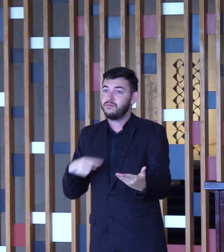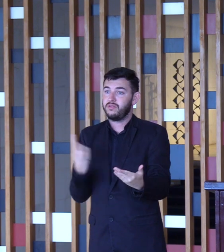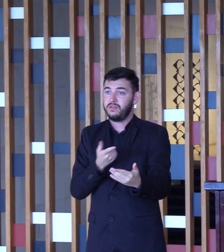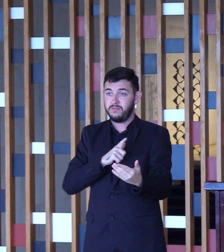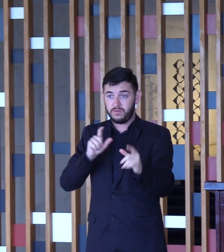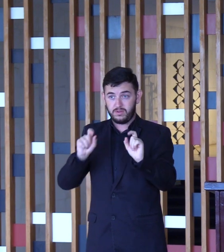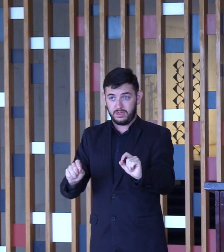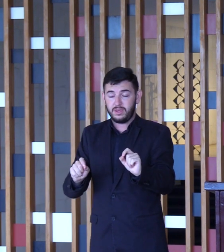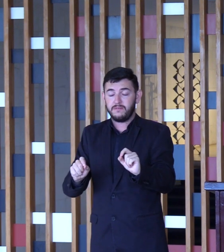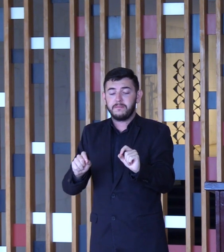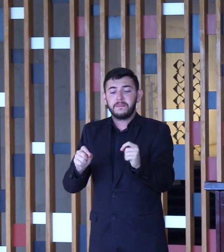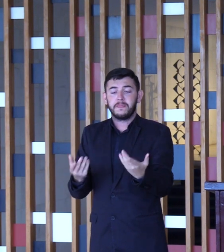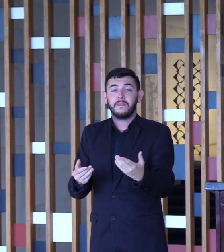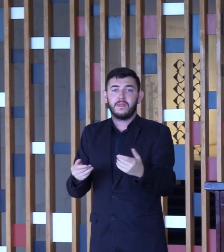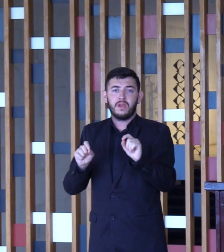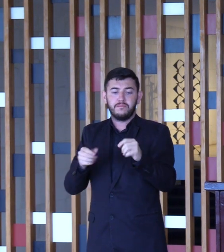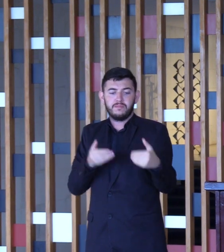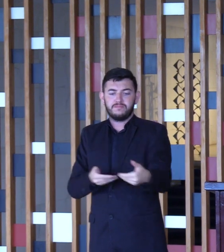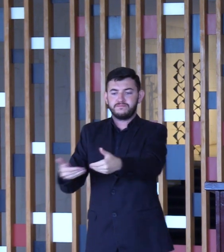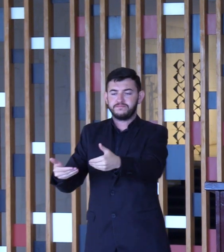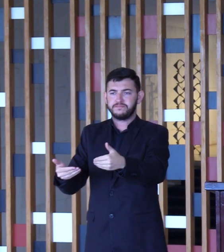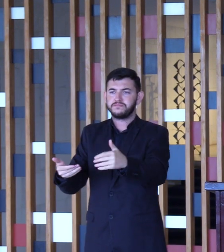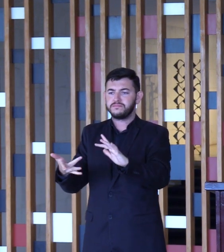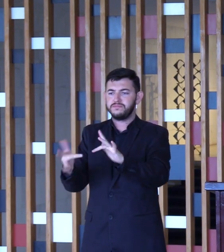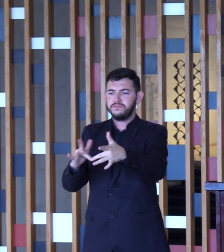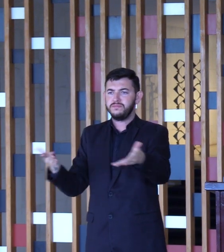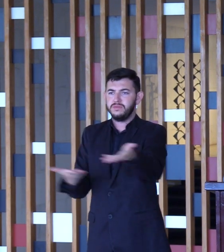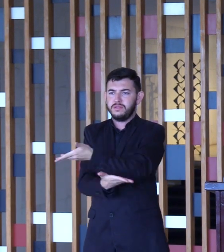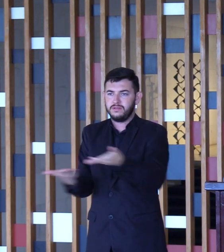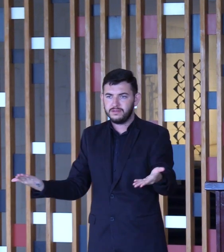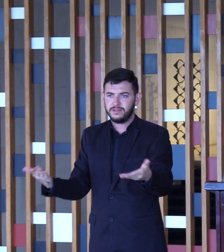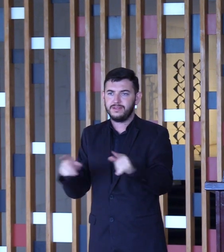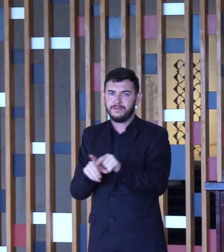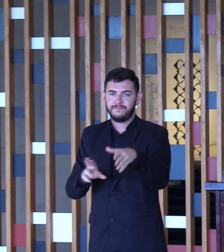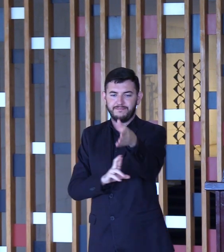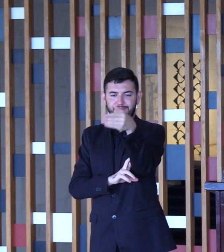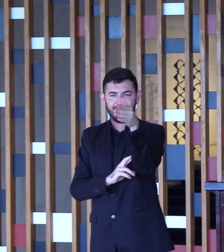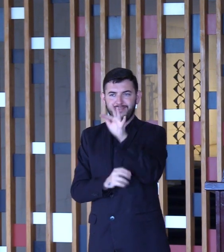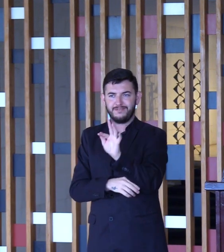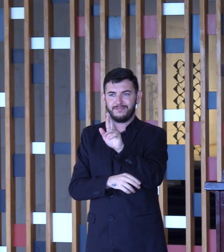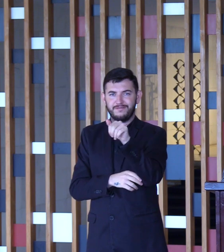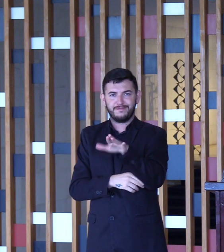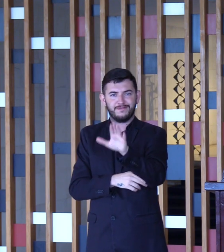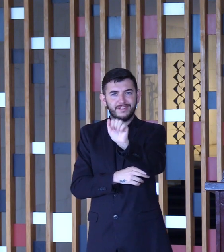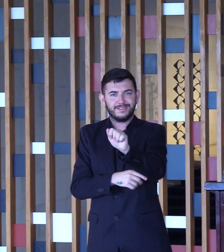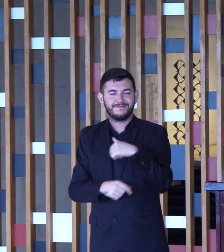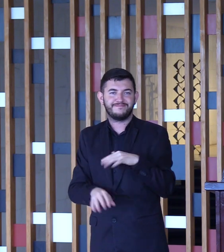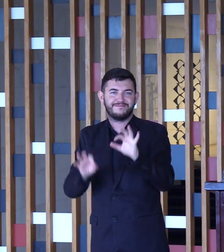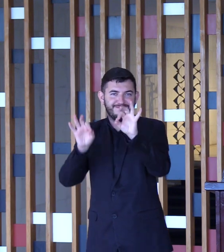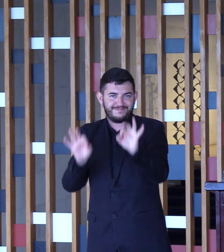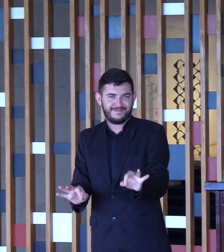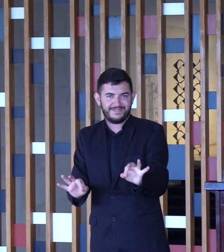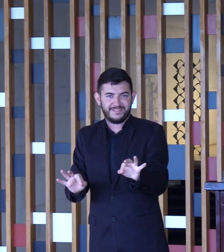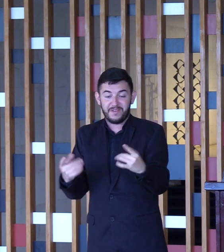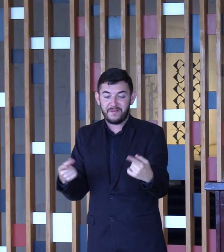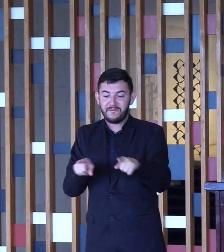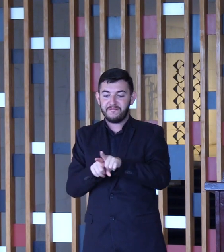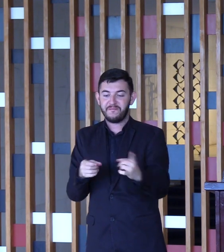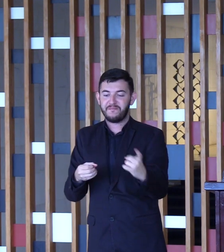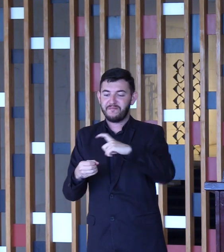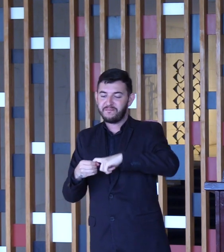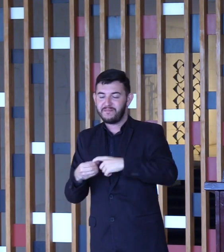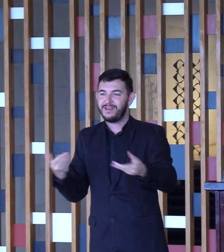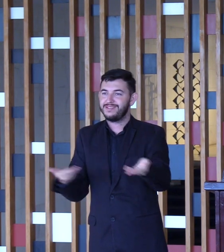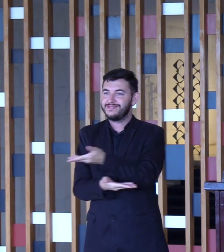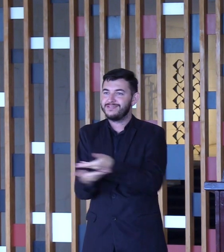e o Instituto Pedra. Embaixador França, o senhor tem a certeza que essa é uma parceria que vai ter um futuro